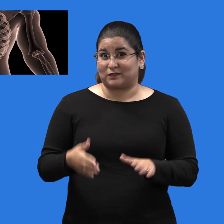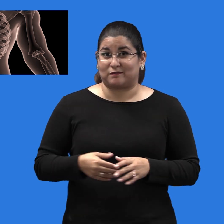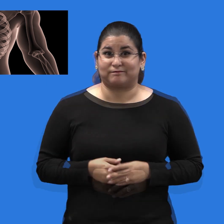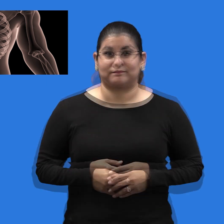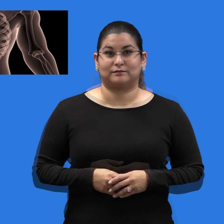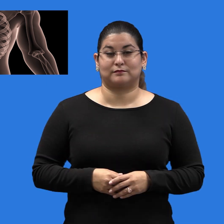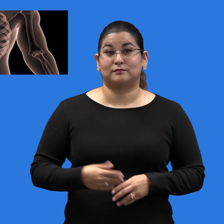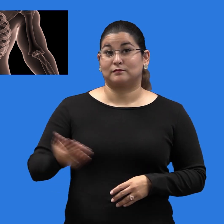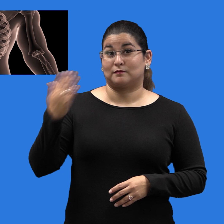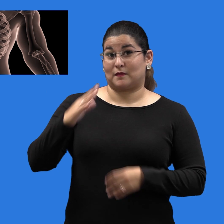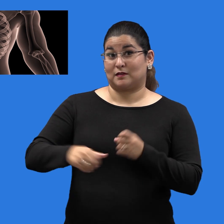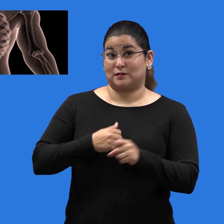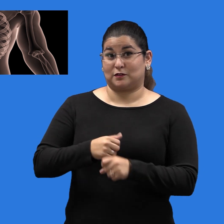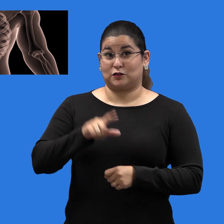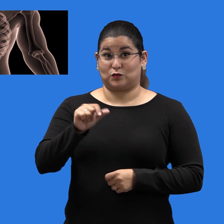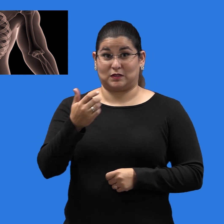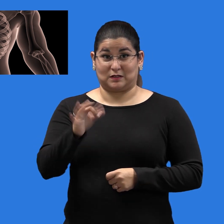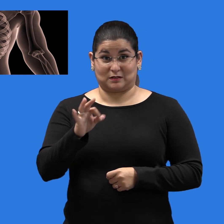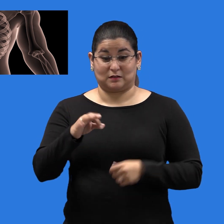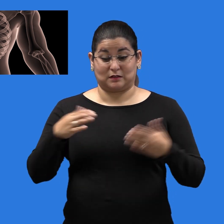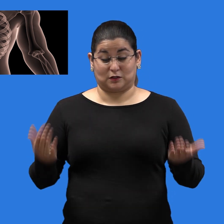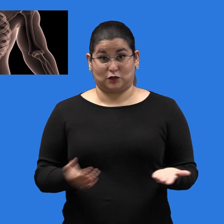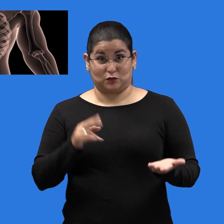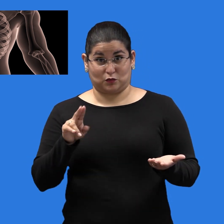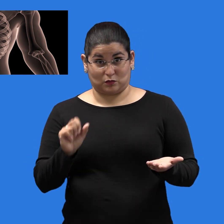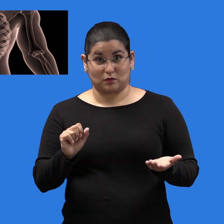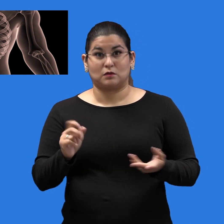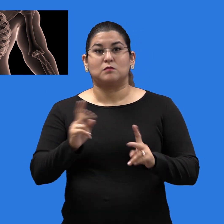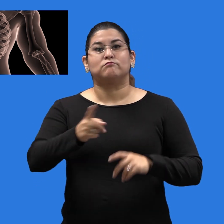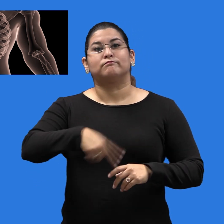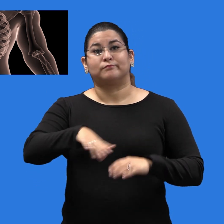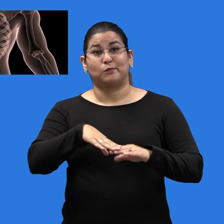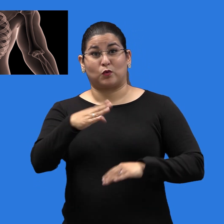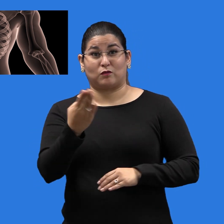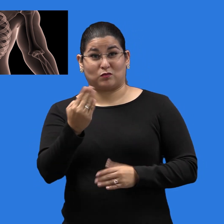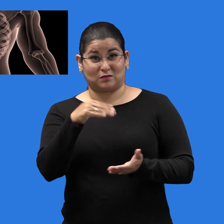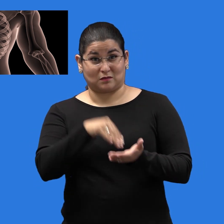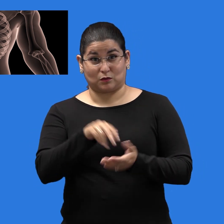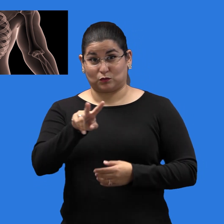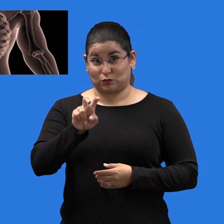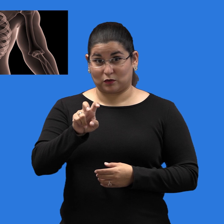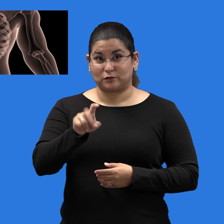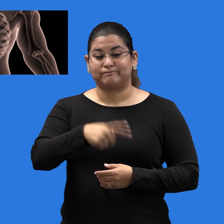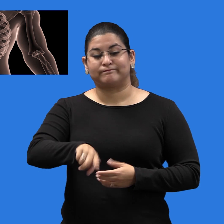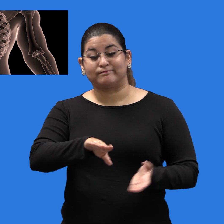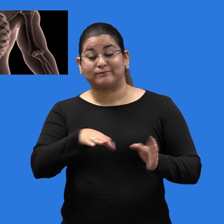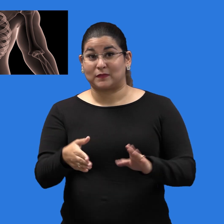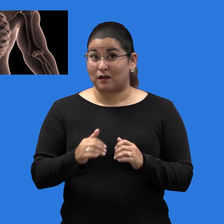,000 personas en los Estados Unidos. La hepatitis C es curable en más del 95%